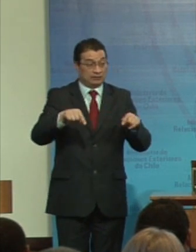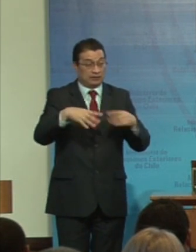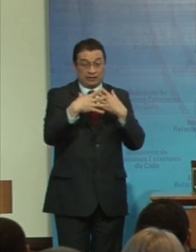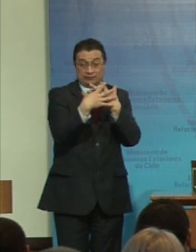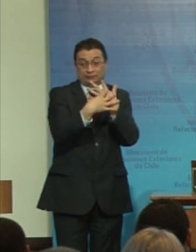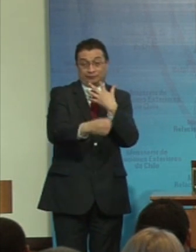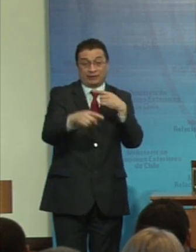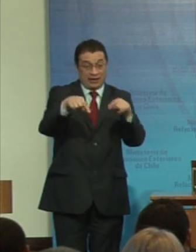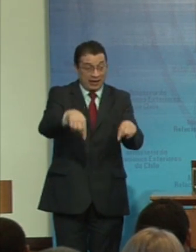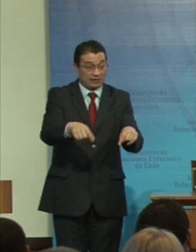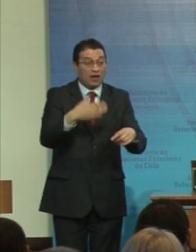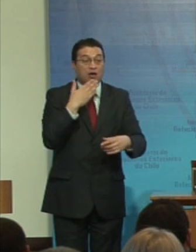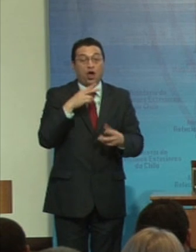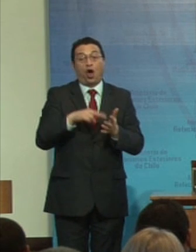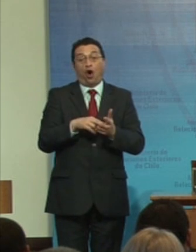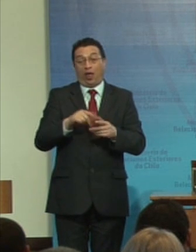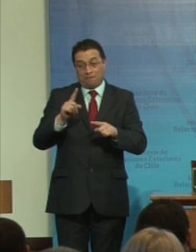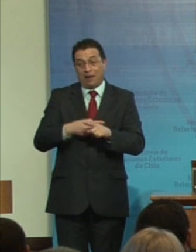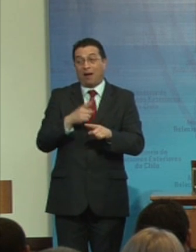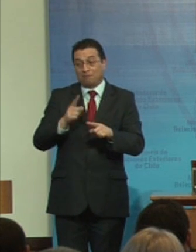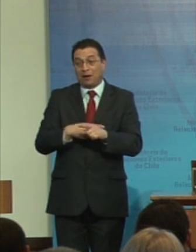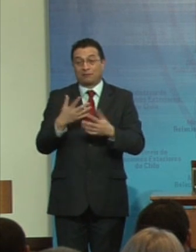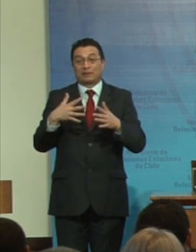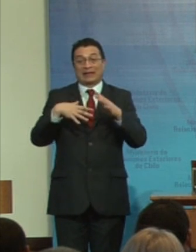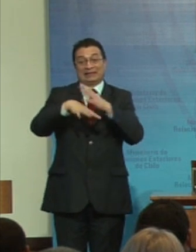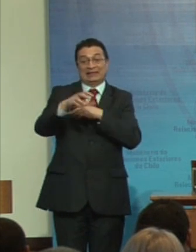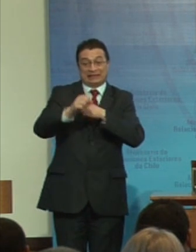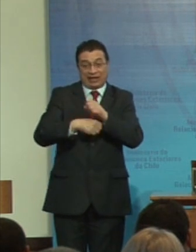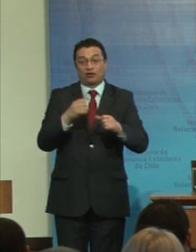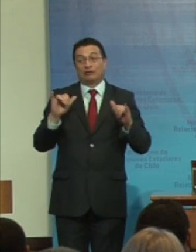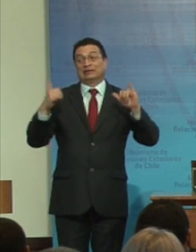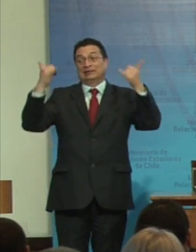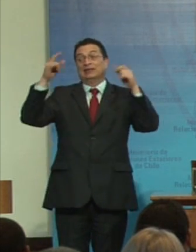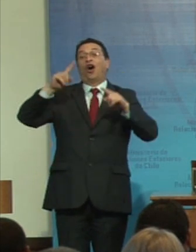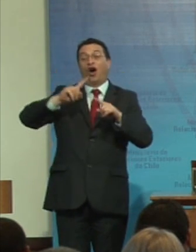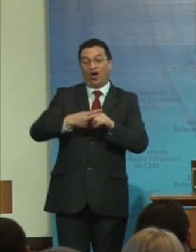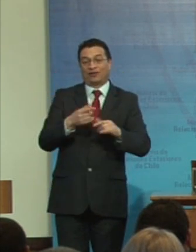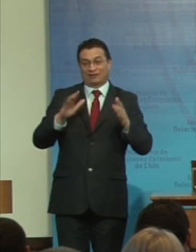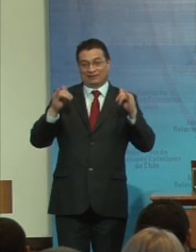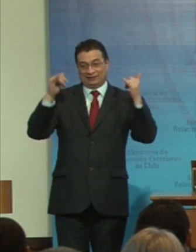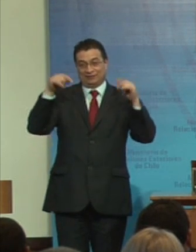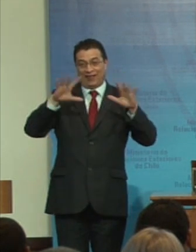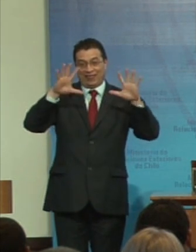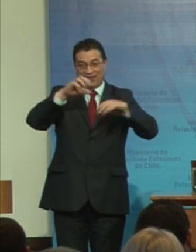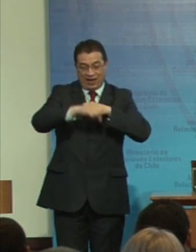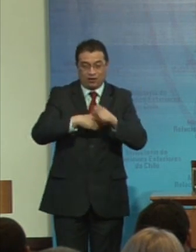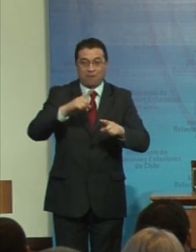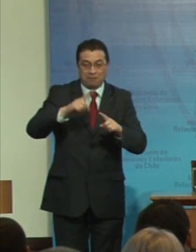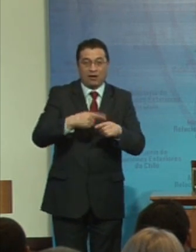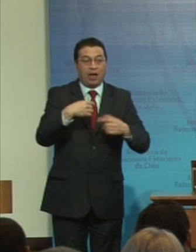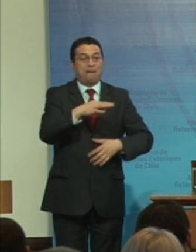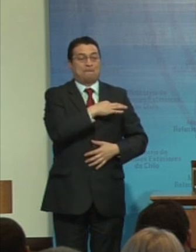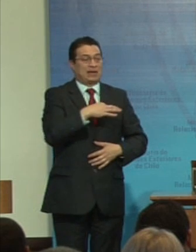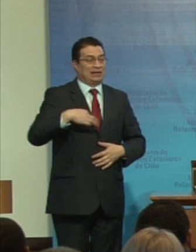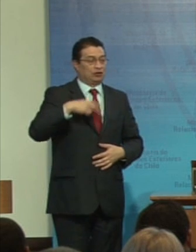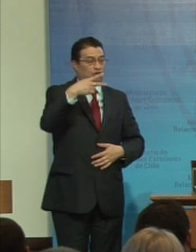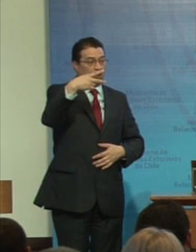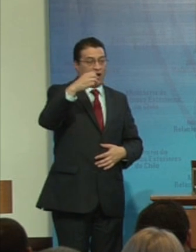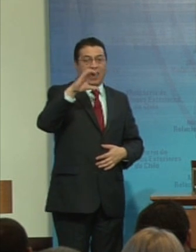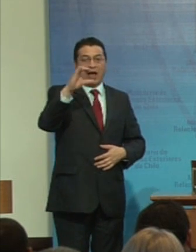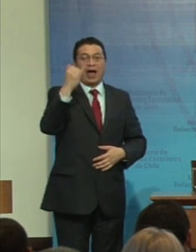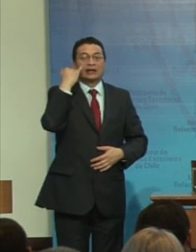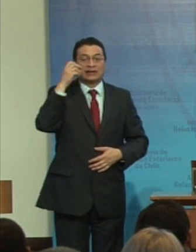espero que los celebremos más seguido a lo mejor a los 15 años tenemos que volver a celebrar donde esté aquí el ministro de Hacienda